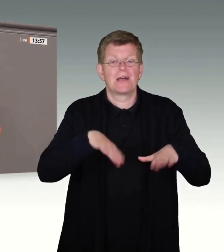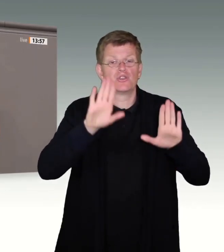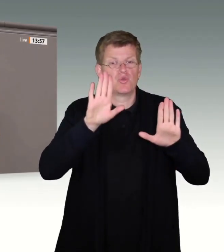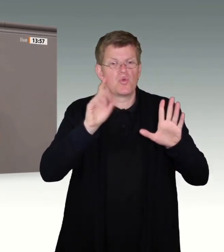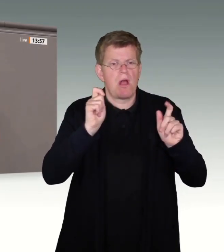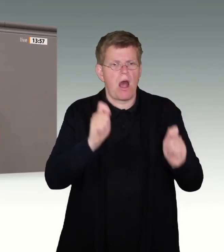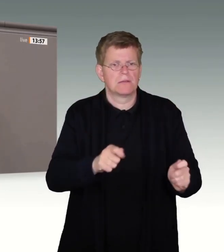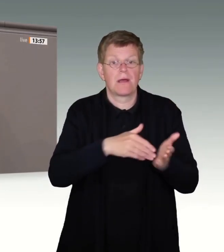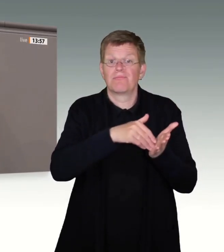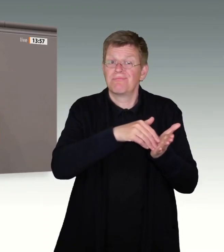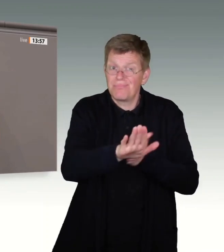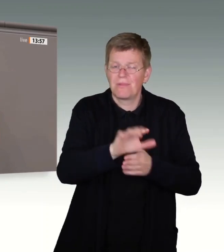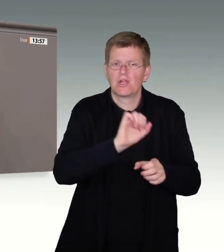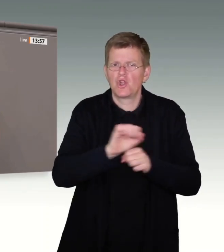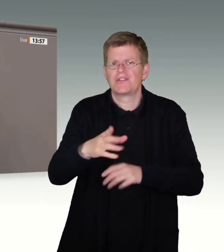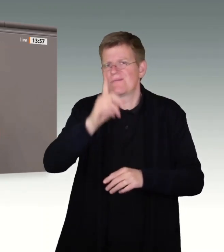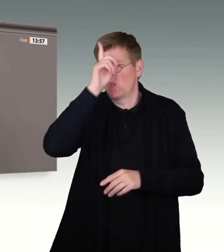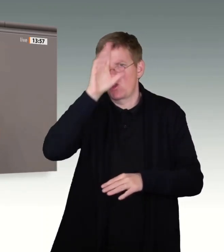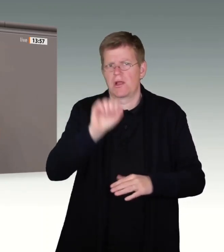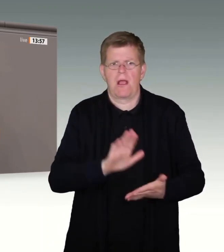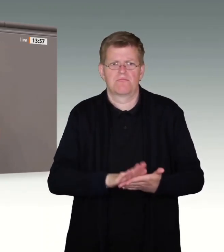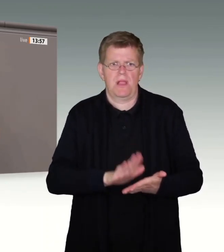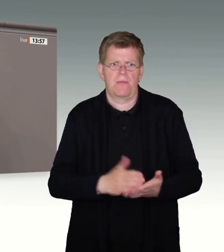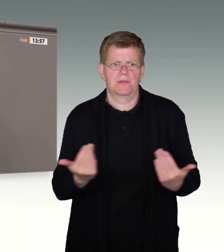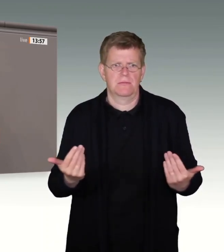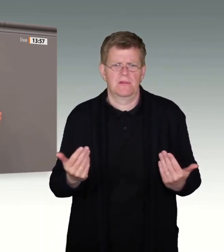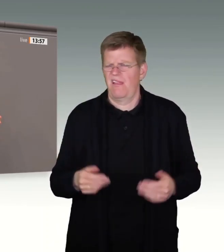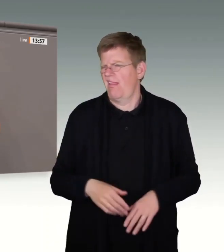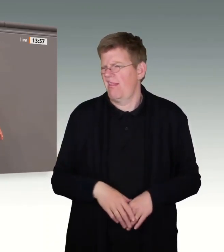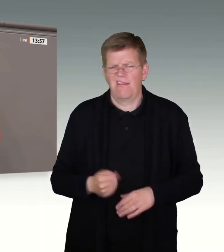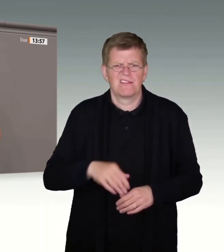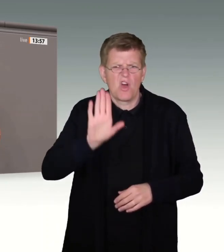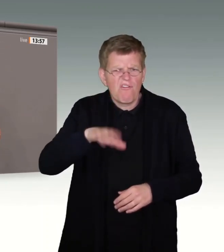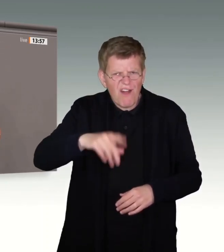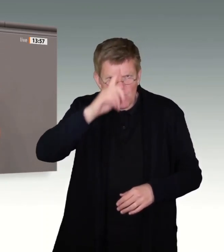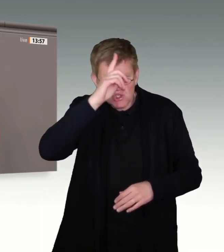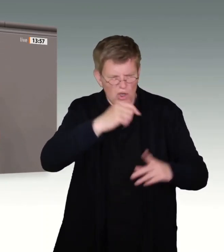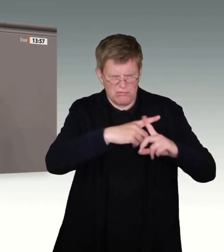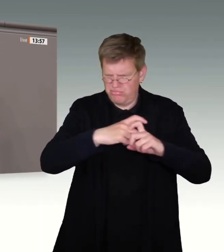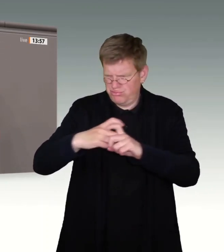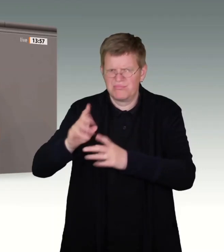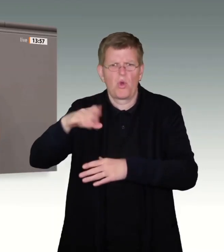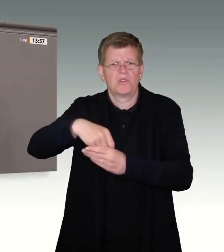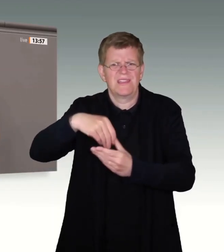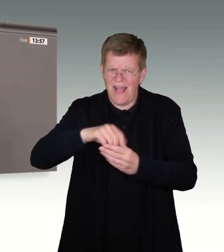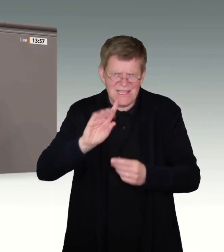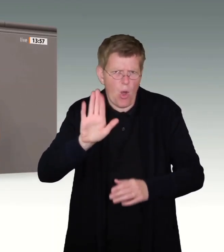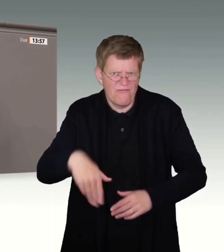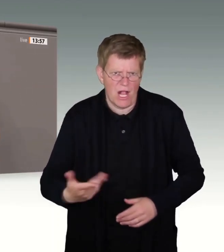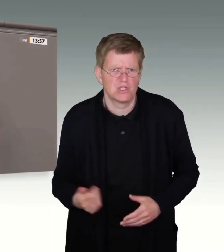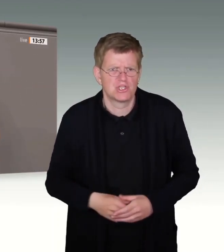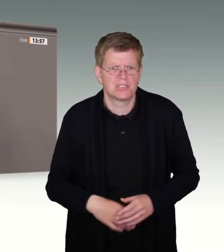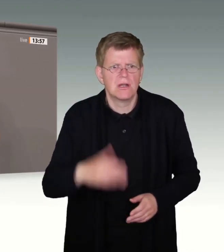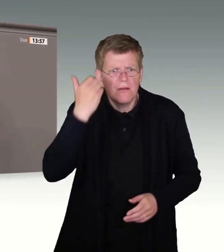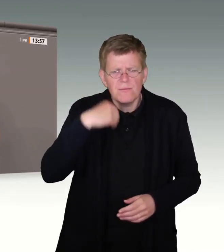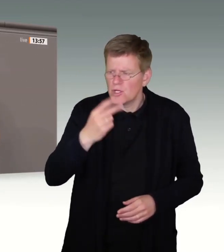verbleiben kann. Das ist nicht nur falsches Deutsch, es ist vor allem inhaltlich falsch. Gucken Sie mal